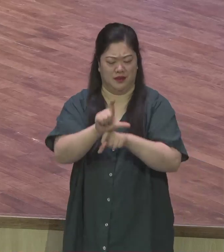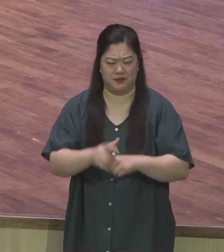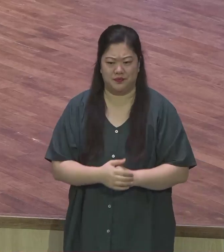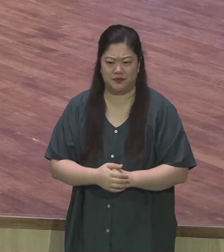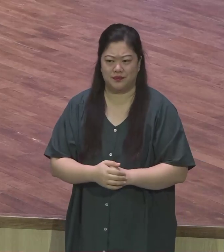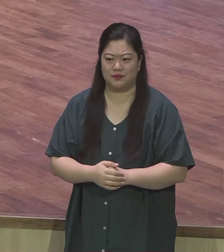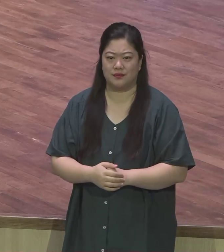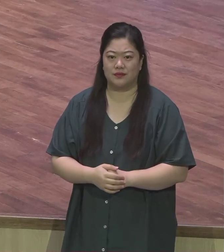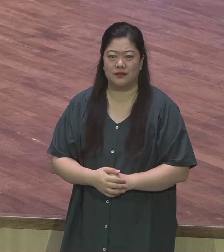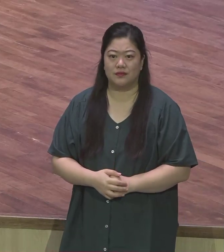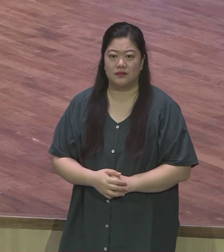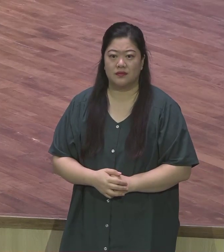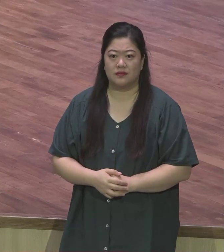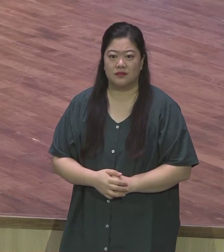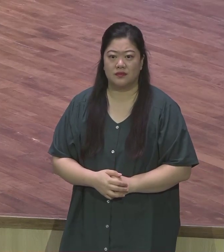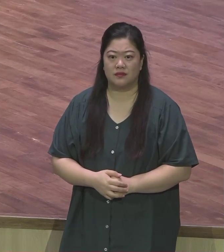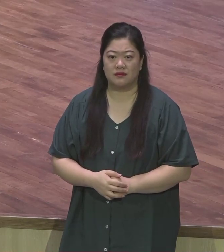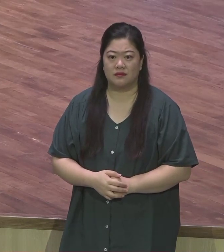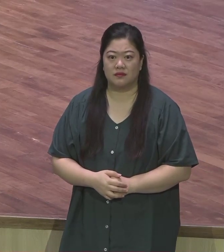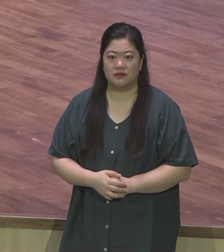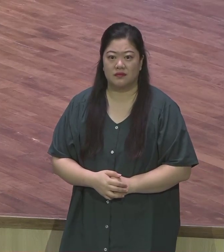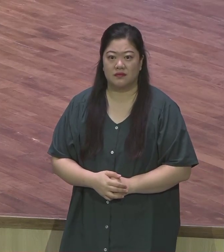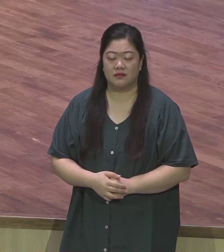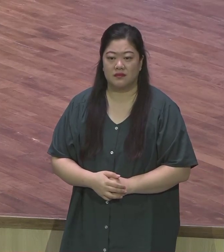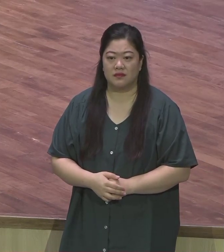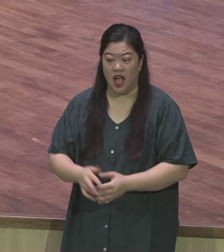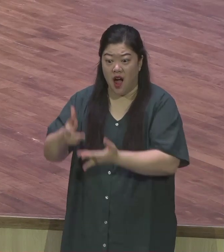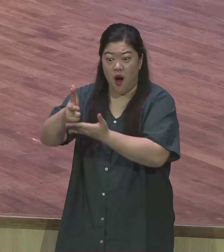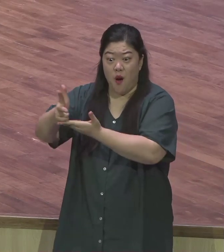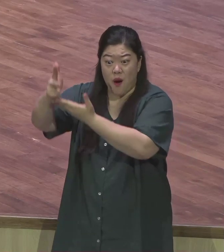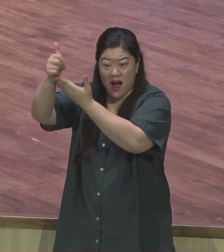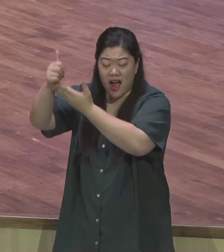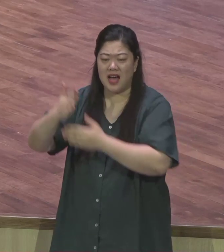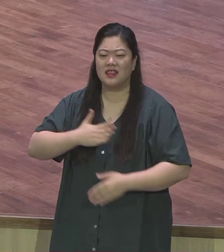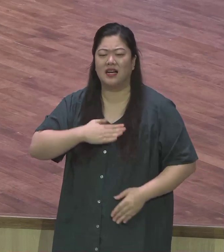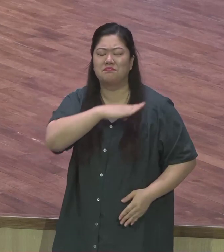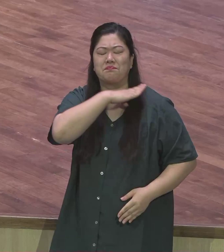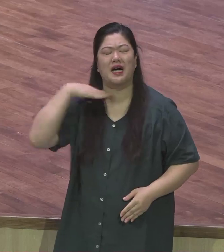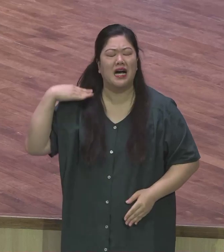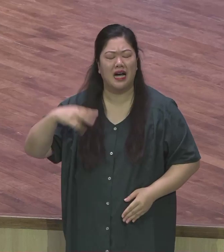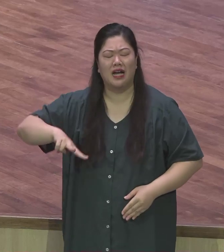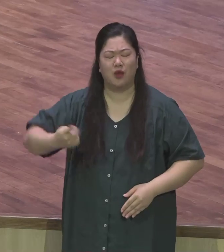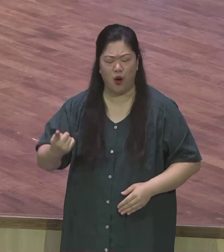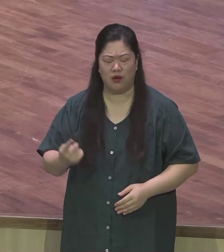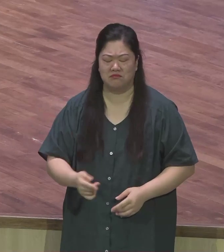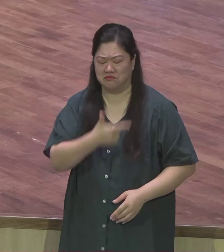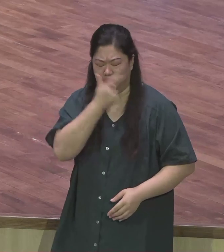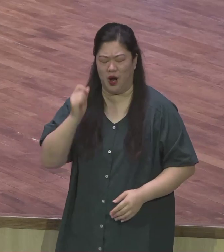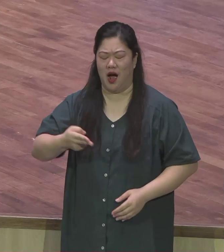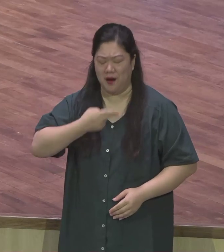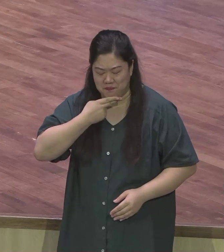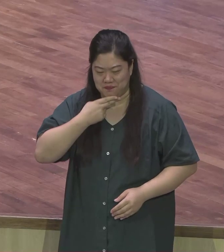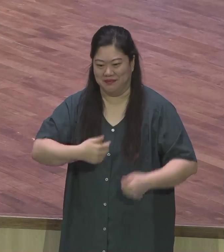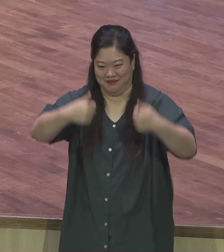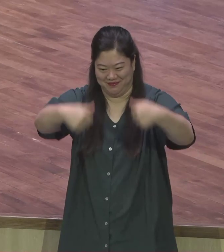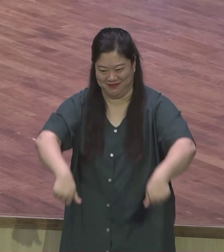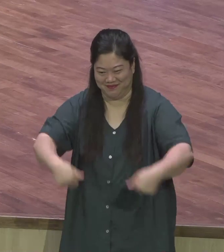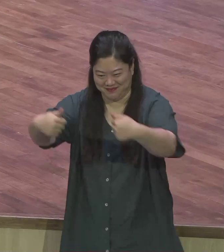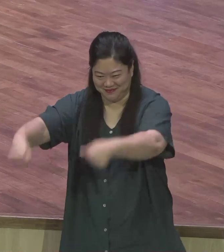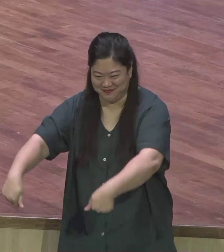자르셔도 내게 부족함이 없습니다 요아가 내 목을 자르셔도 내게 부족함이 없습니다 좀